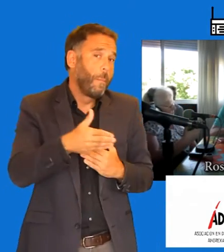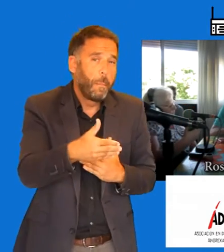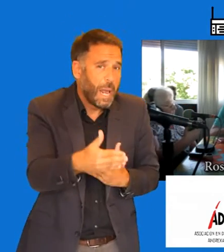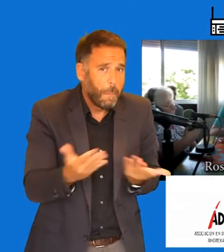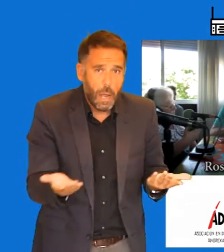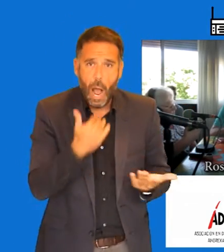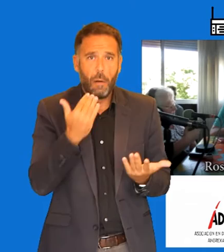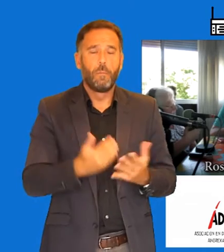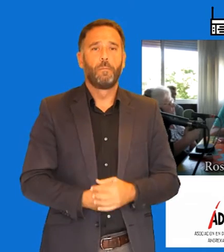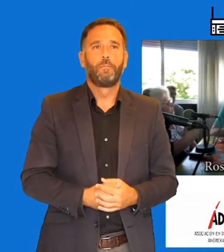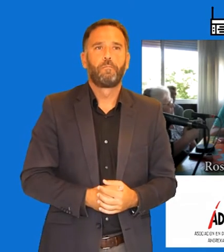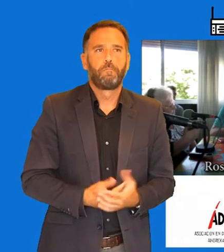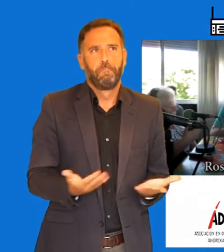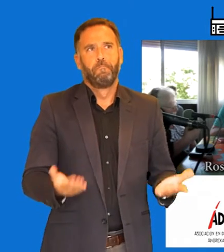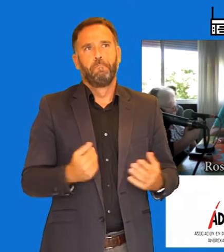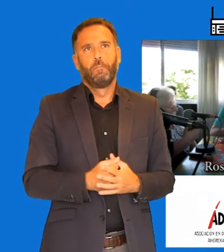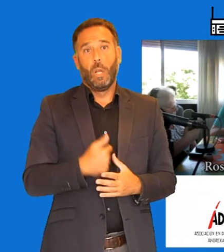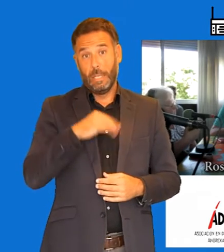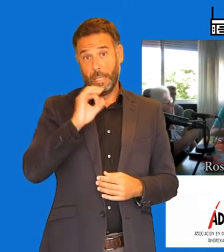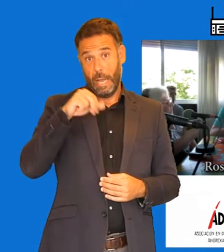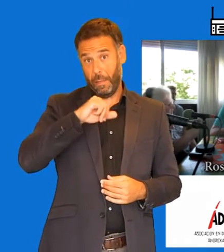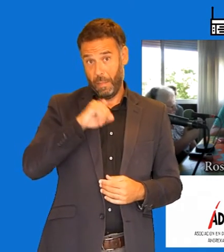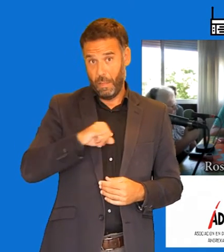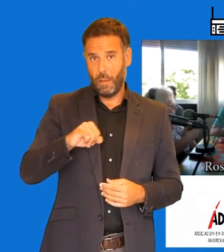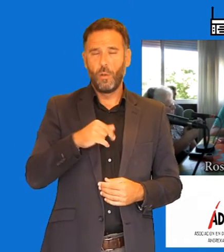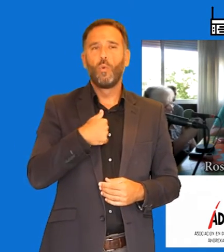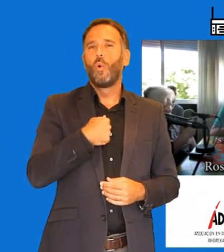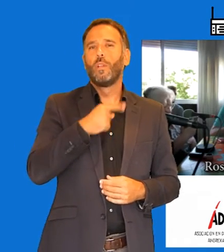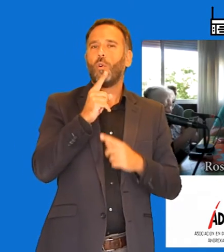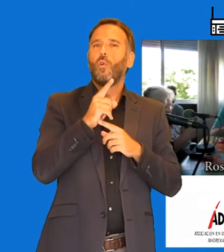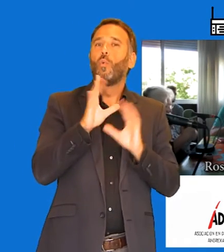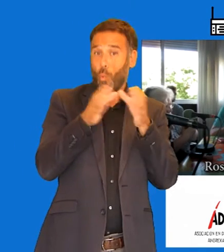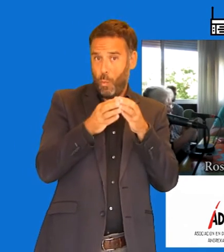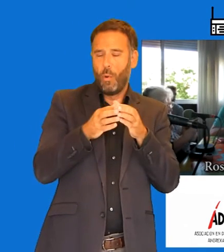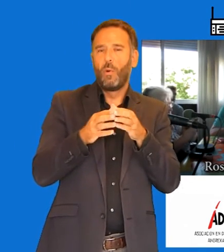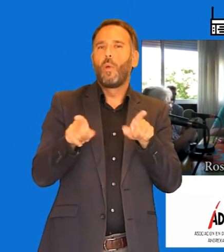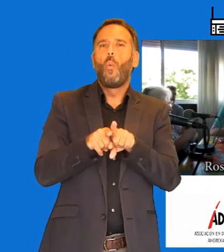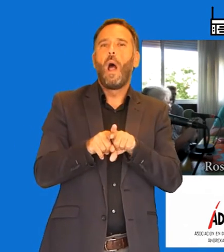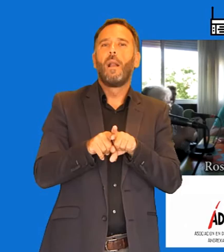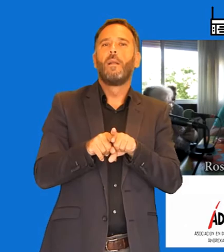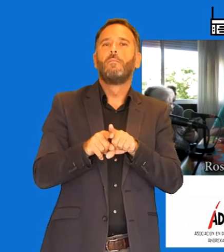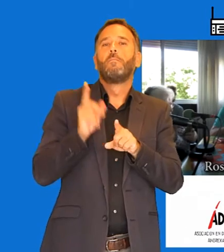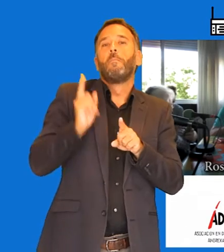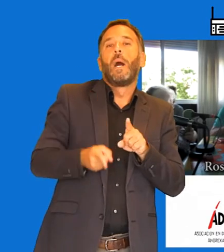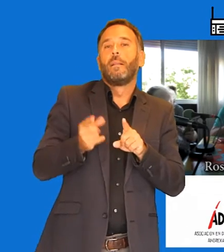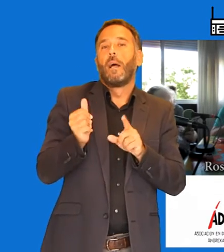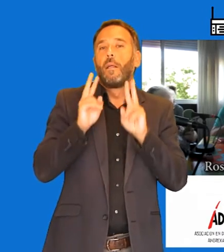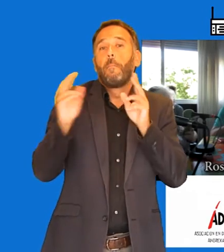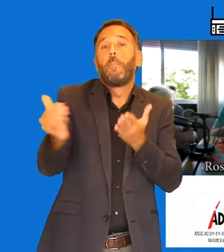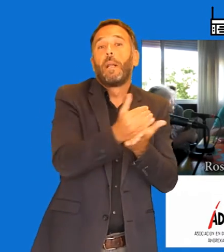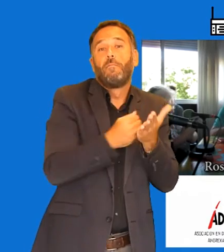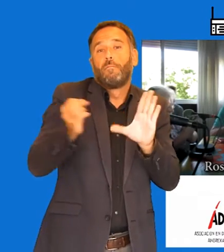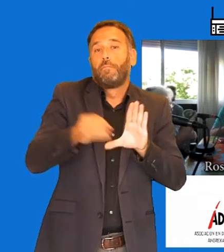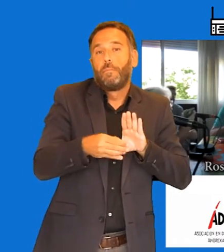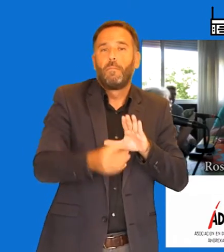mismo, por ejemplo. Bueno, nosotros que tenemos una continuidad. Gracias a Dios, según los donativos, pues van saliendo proyectos,